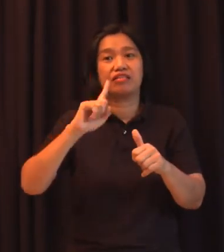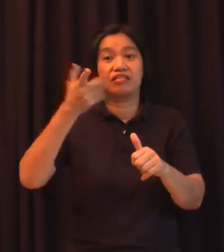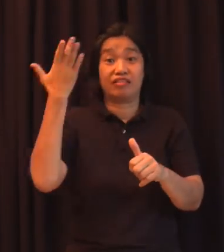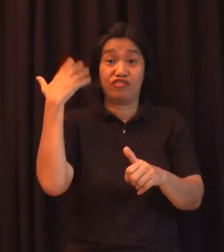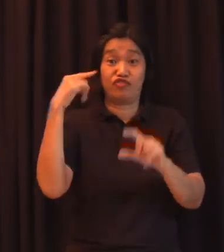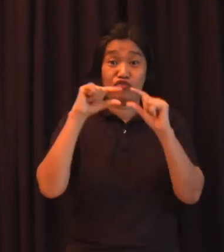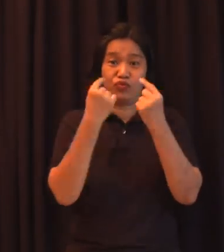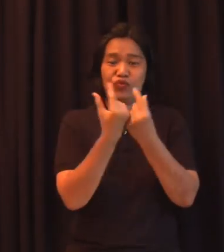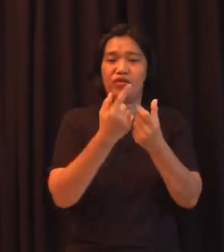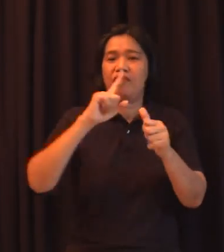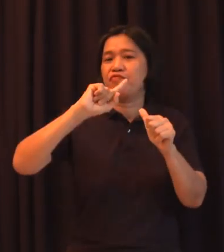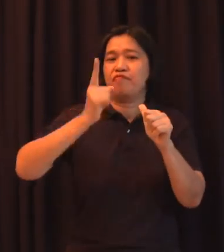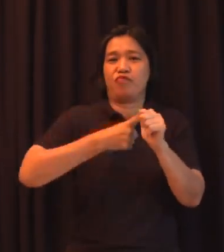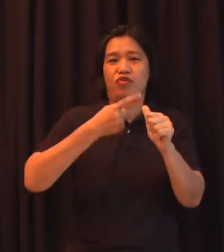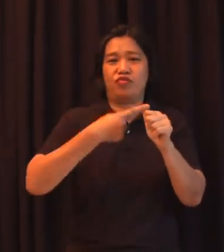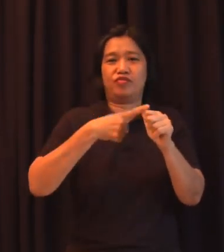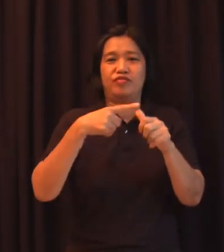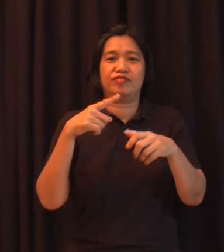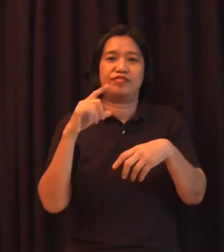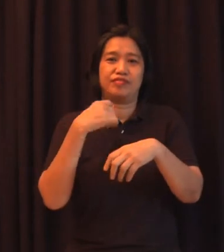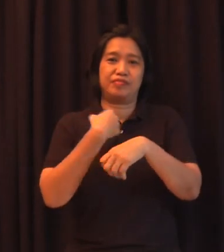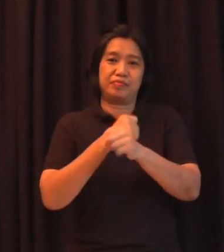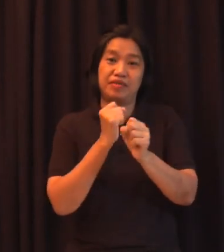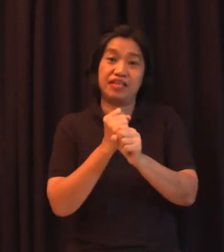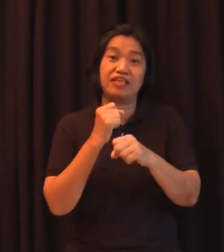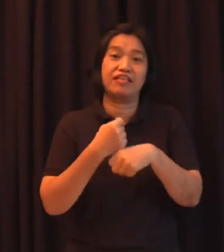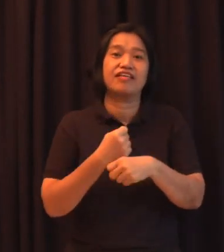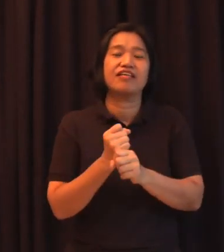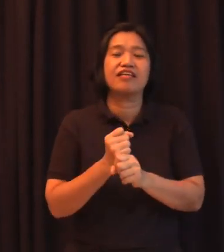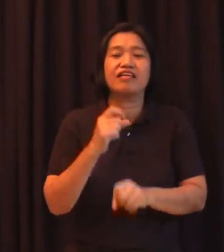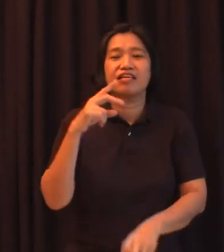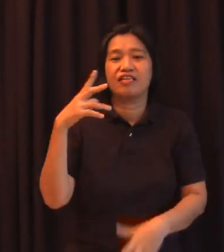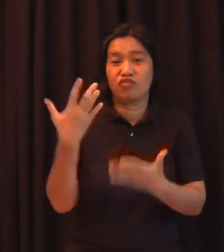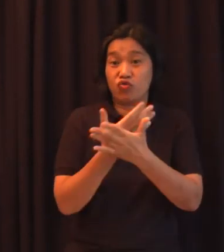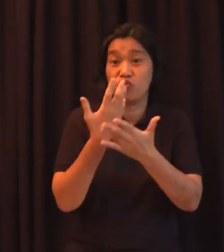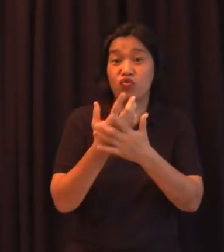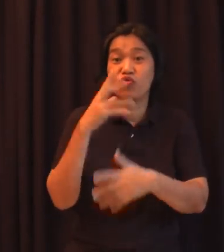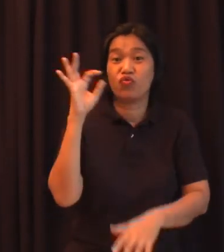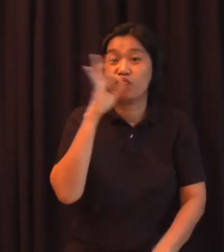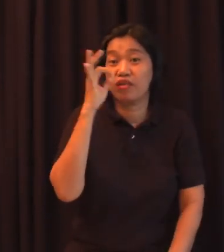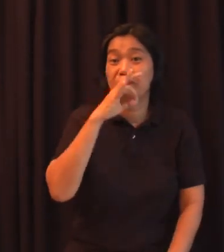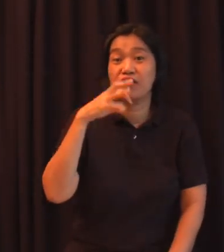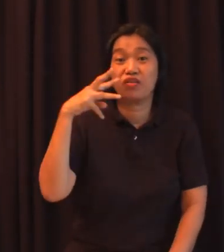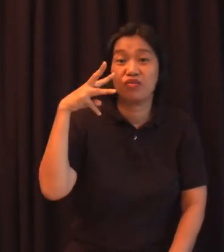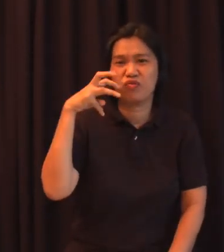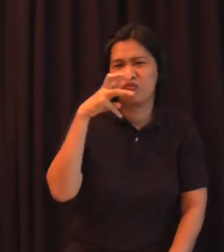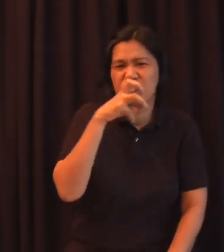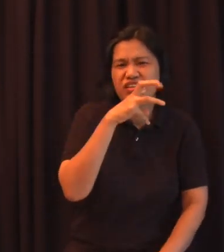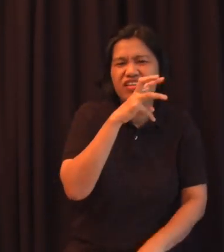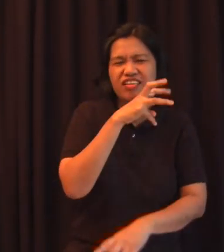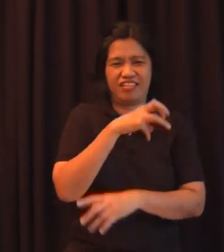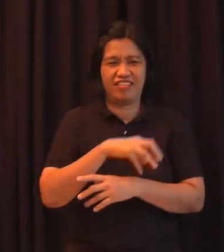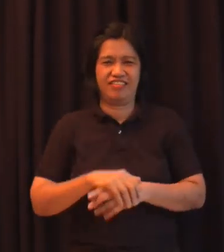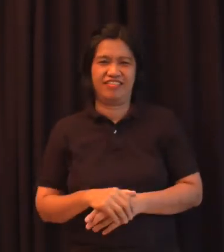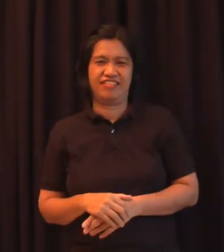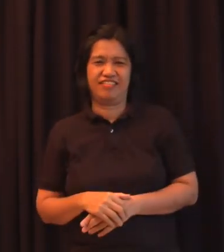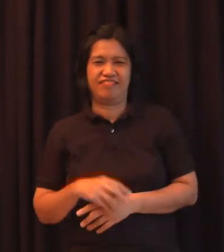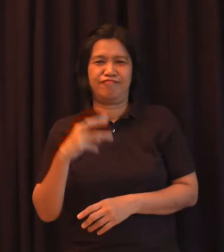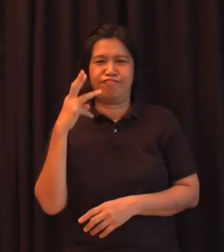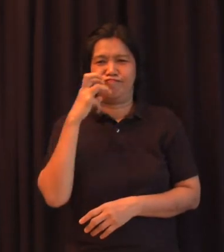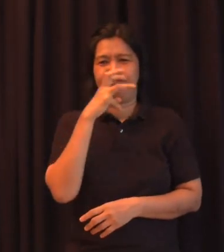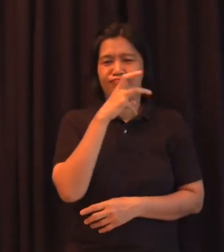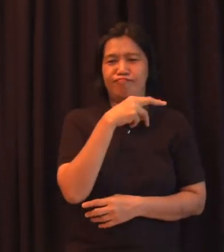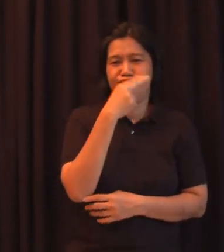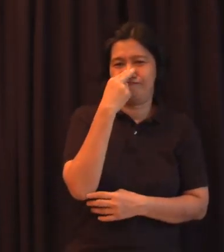salong puwi salipaw pao naging katawa-tawa ito kasi parang hindi na